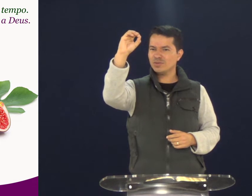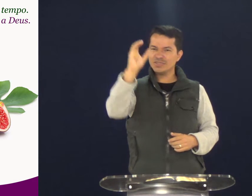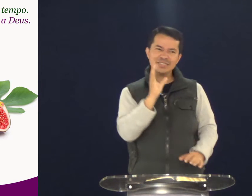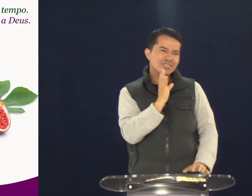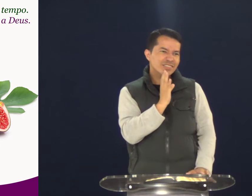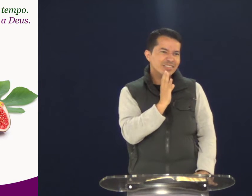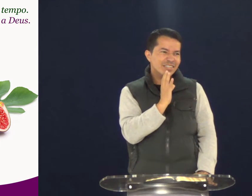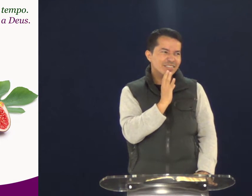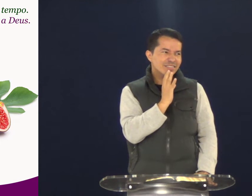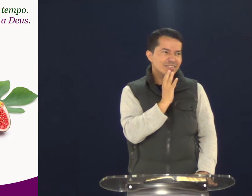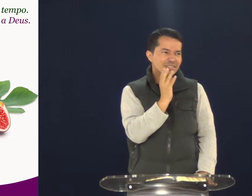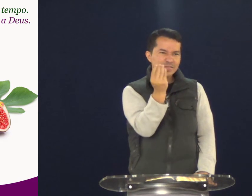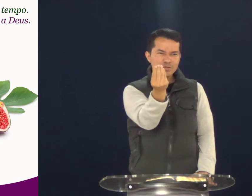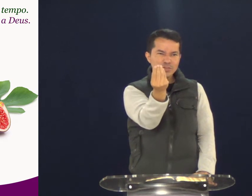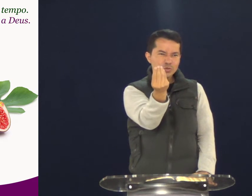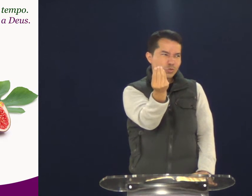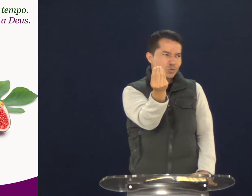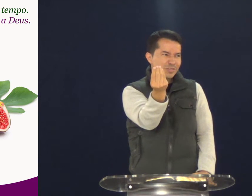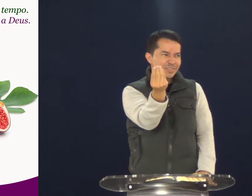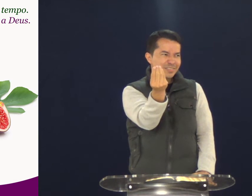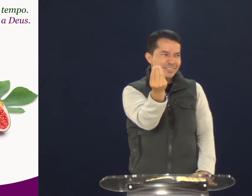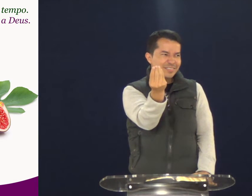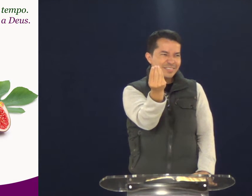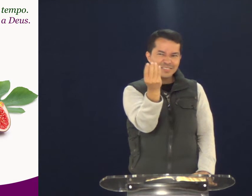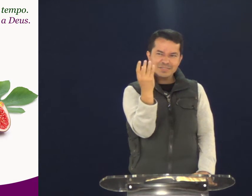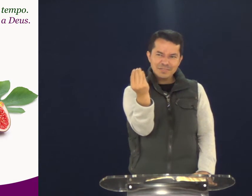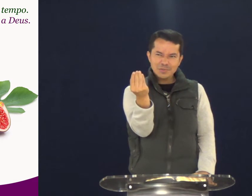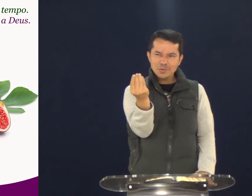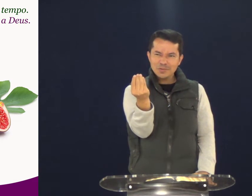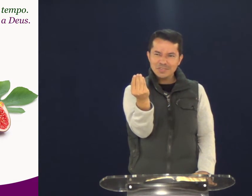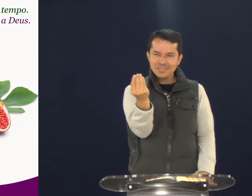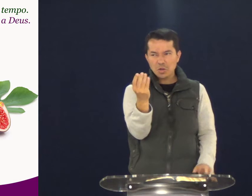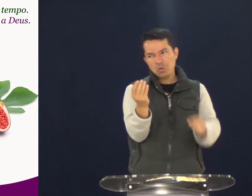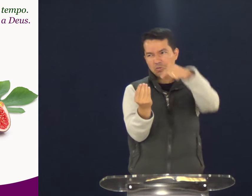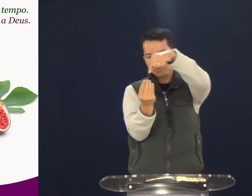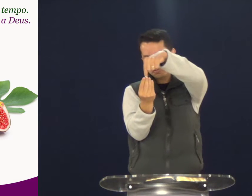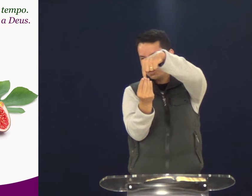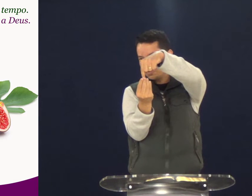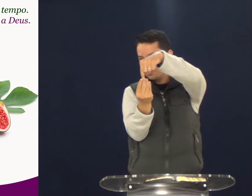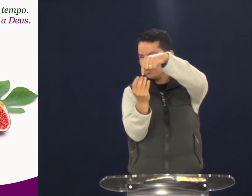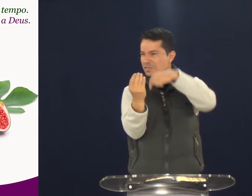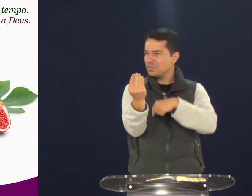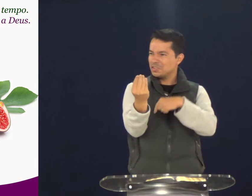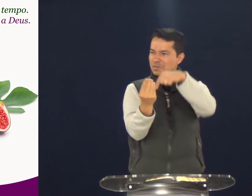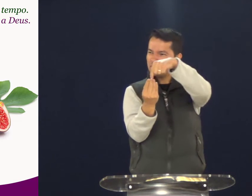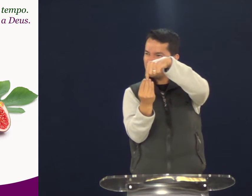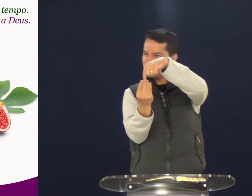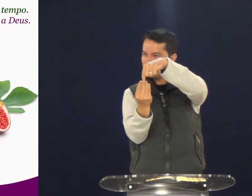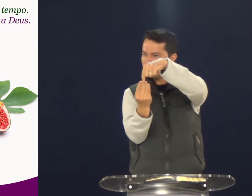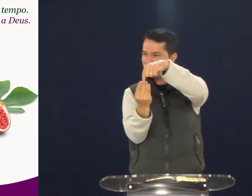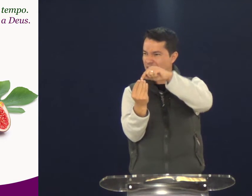é figo. Sabe esse sinal dela? Figo, assim ou assim.